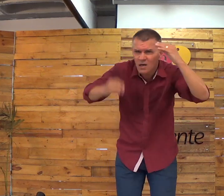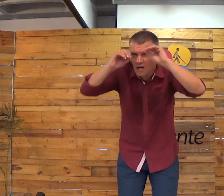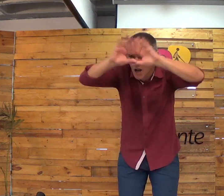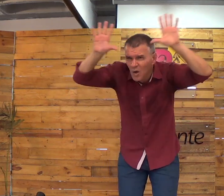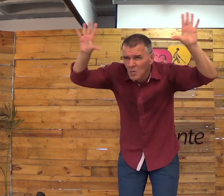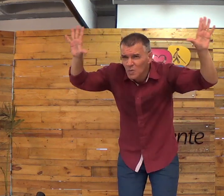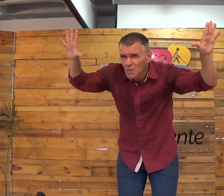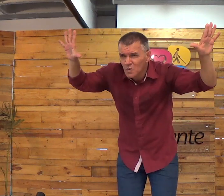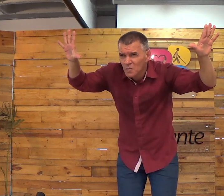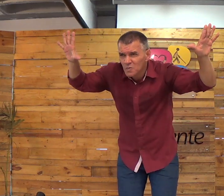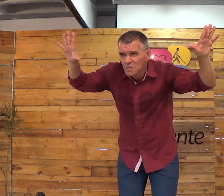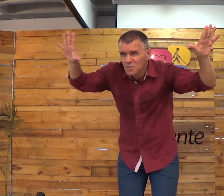Entendeu bem? Ficou claro.